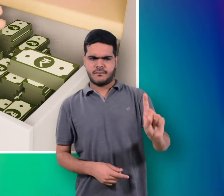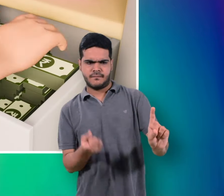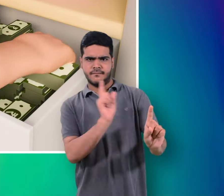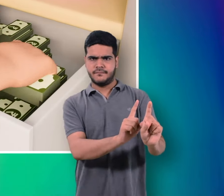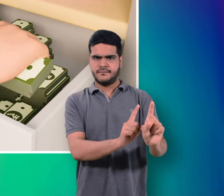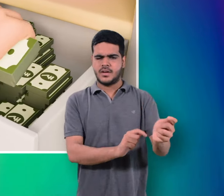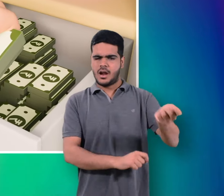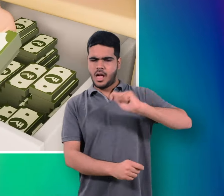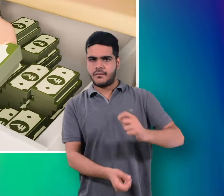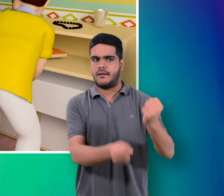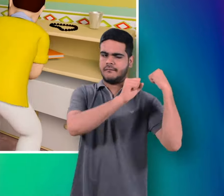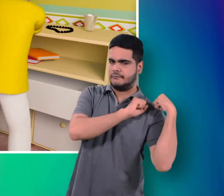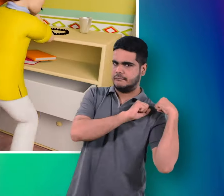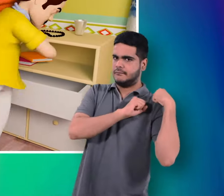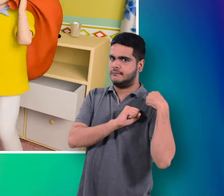काले चोर ले गए